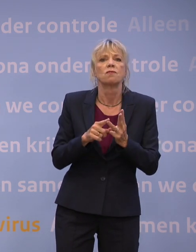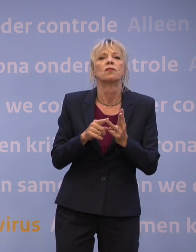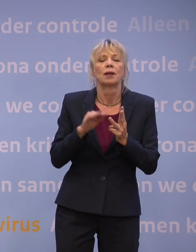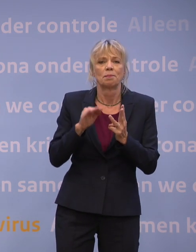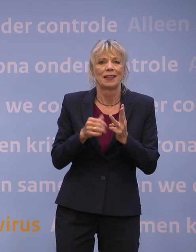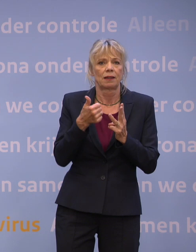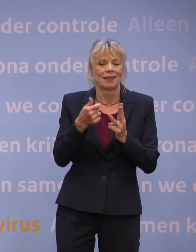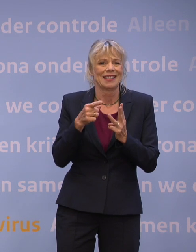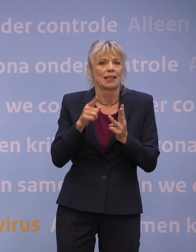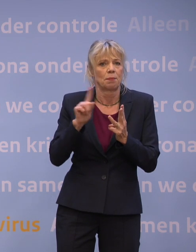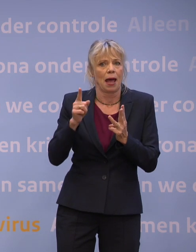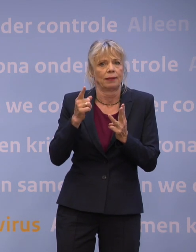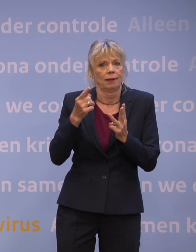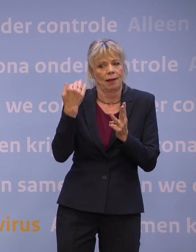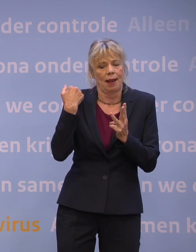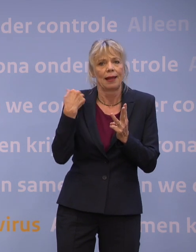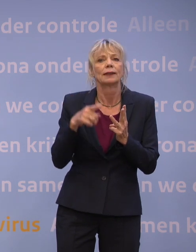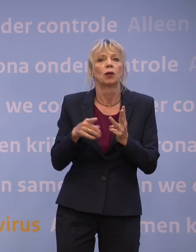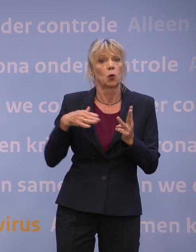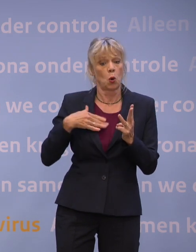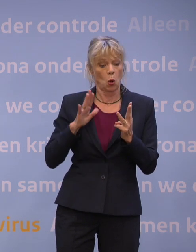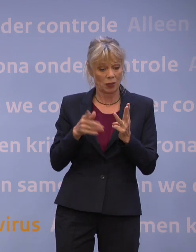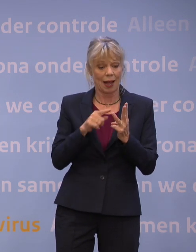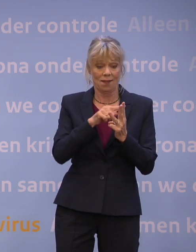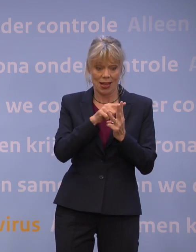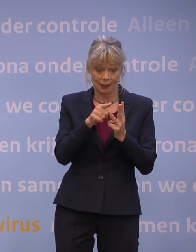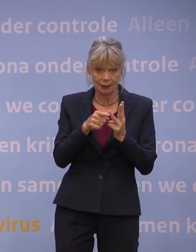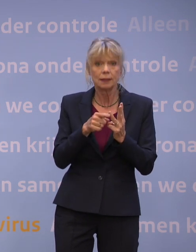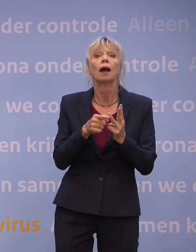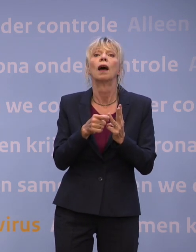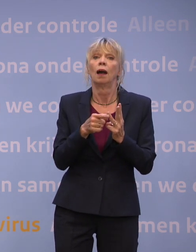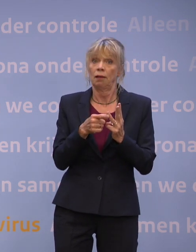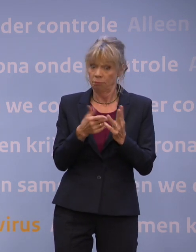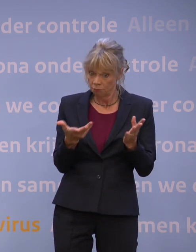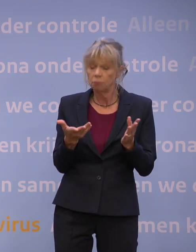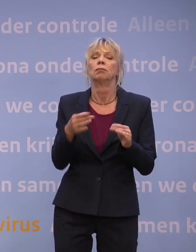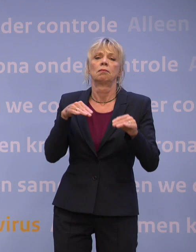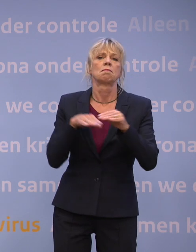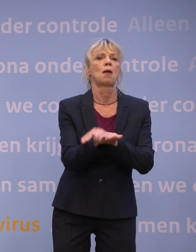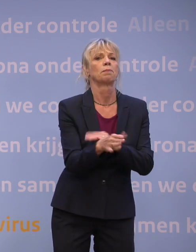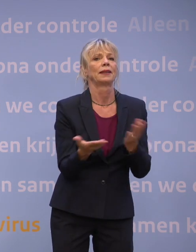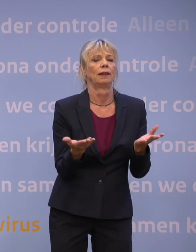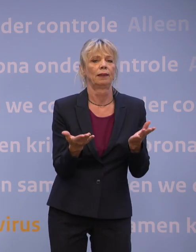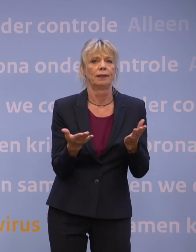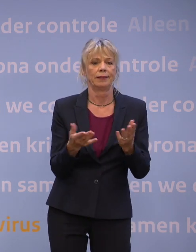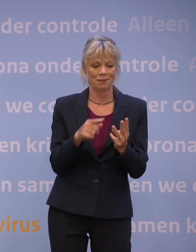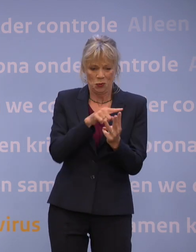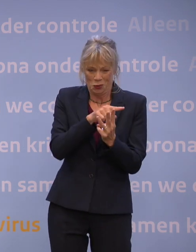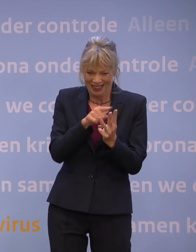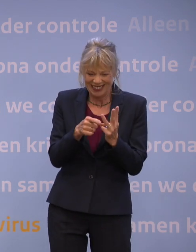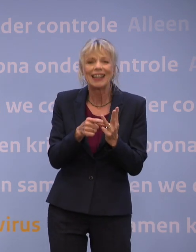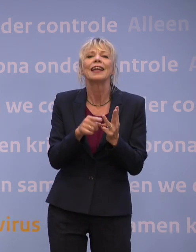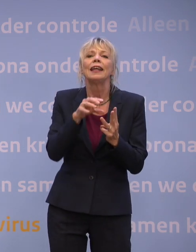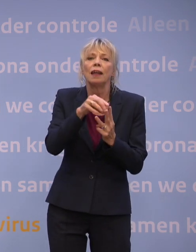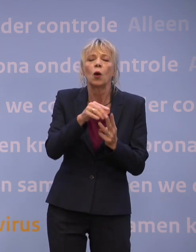dan worden toegelaten. Drie mogelijkheden dus. Drie mogelijkheden die in de loop van de komende weken allemaal zichtbaar